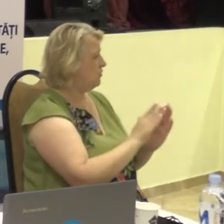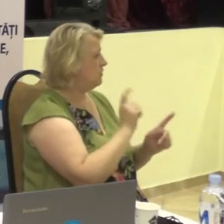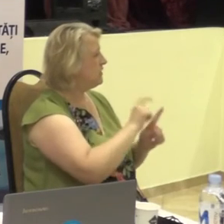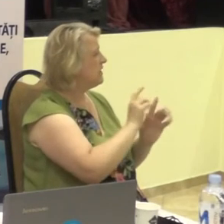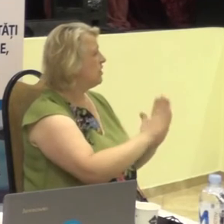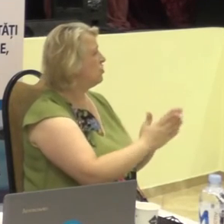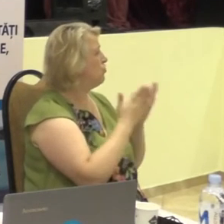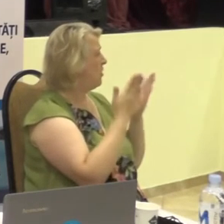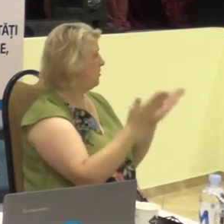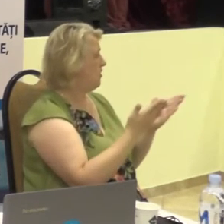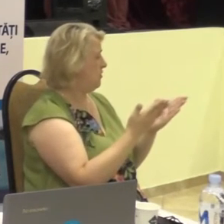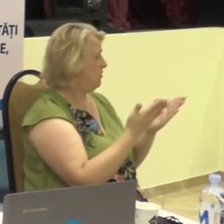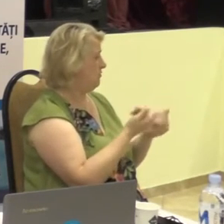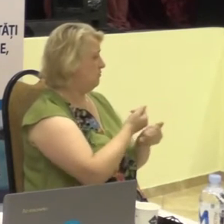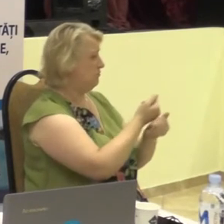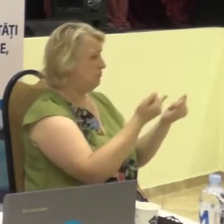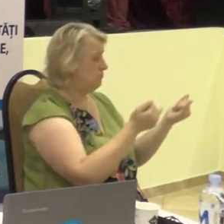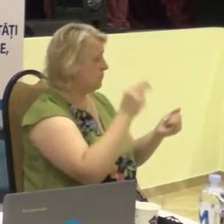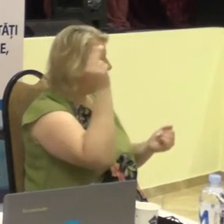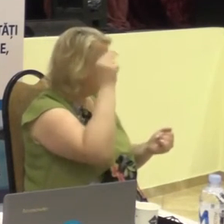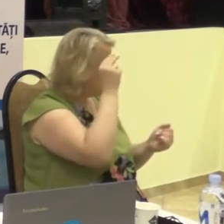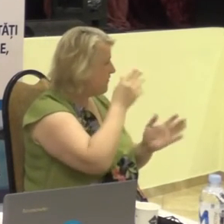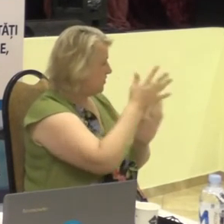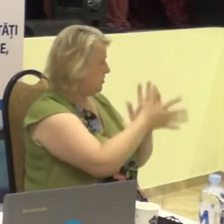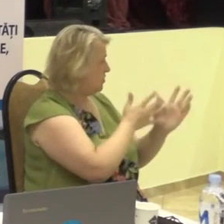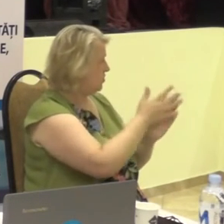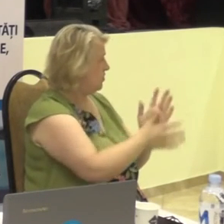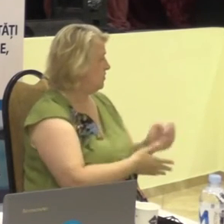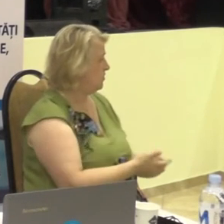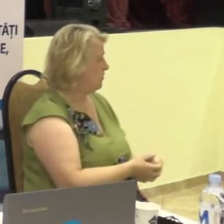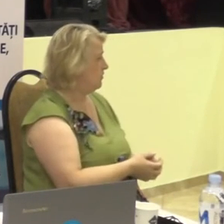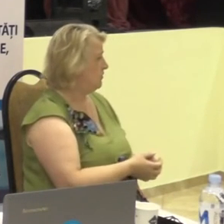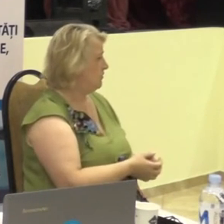pentru învățarea acestei limbi.